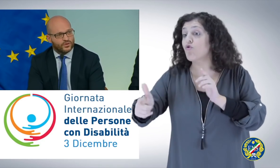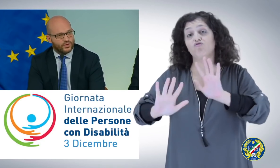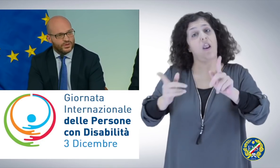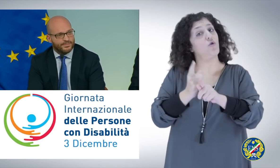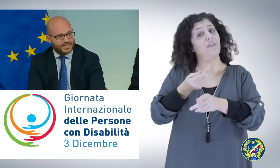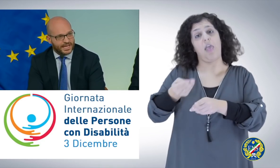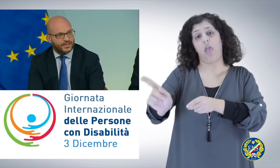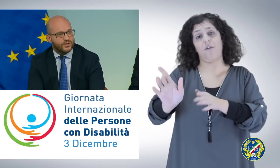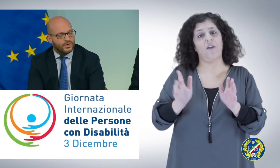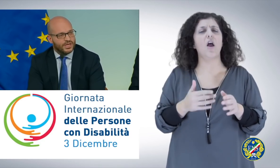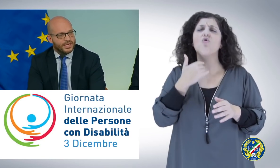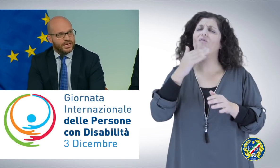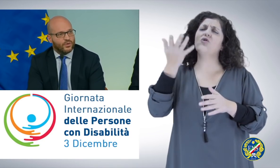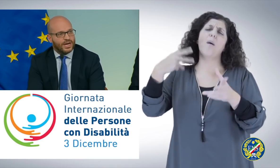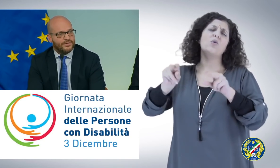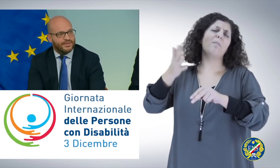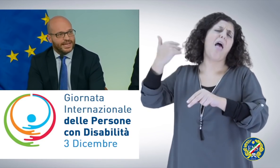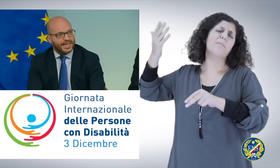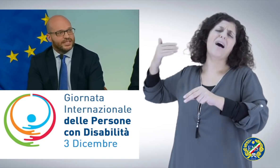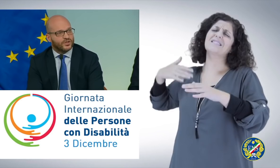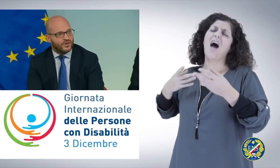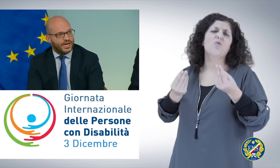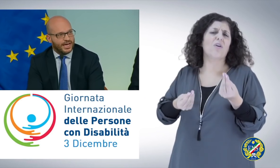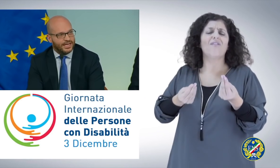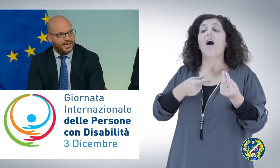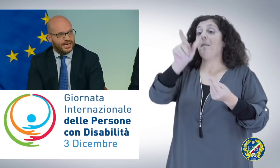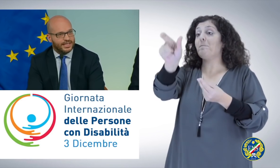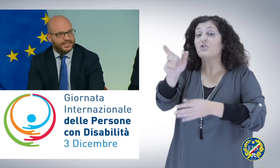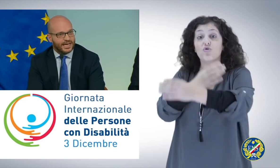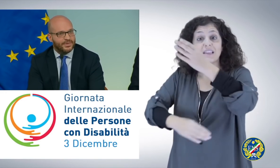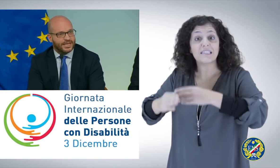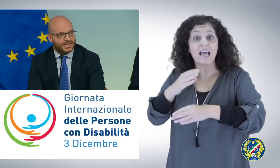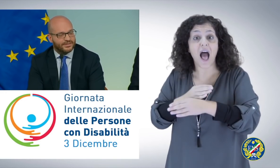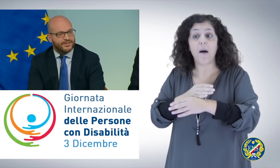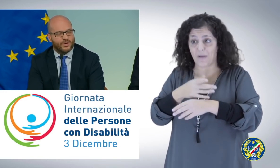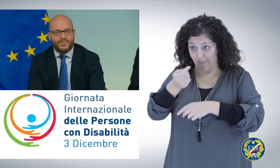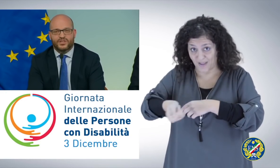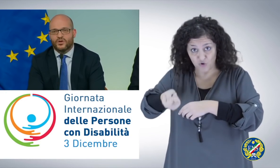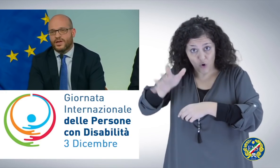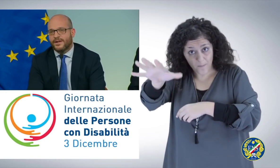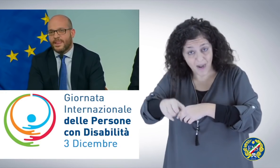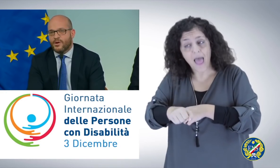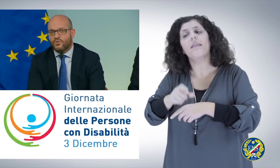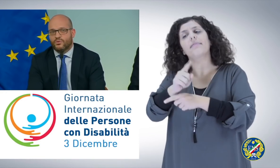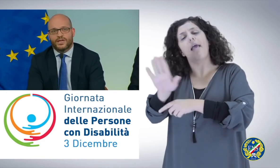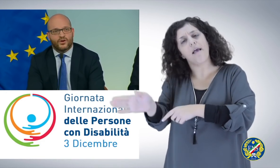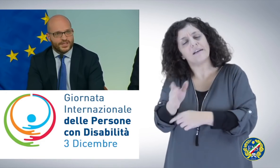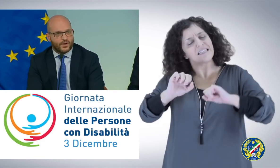fatto nel passato, nel quale veniva richiesto alla disabile che riceveva una pensione un ulteriore